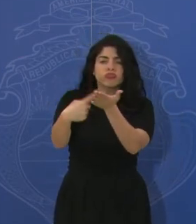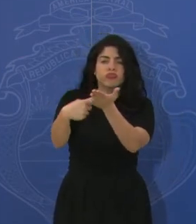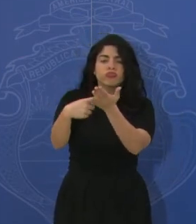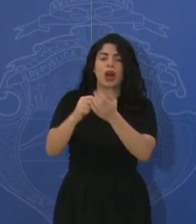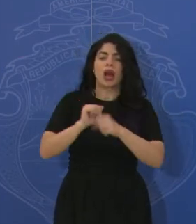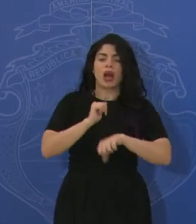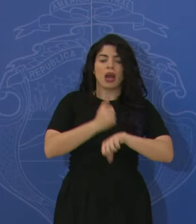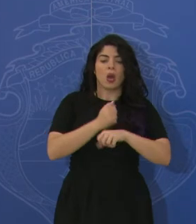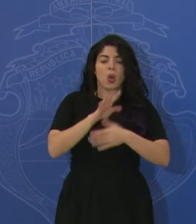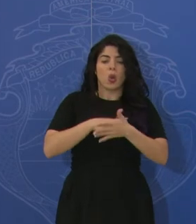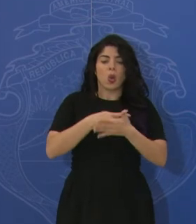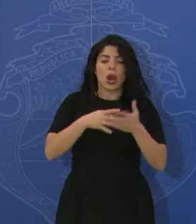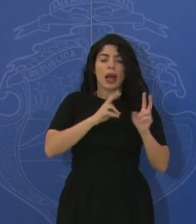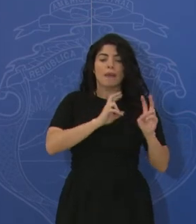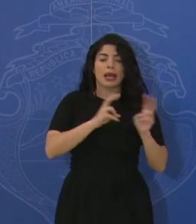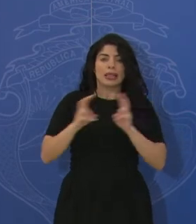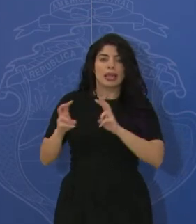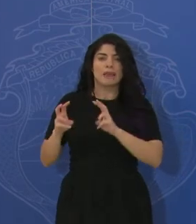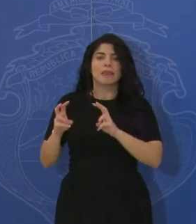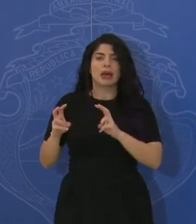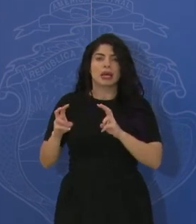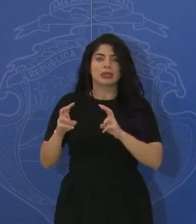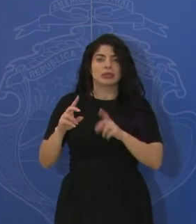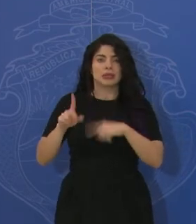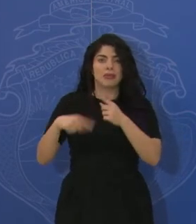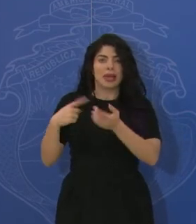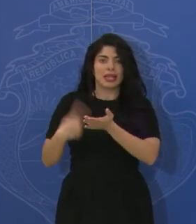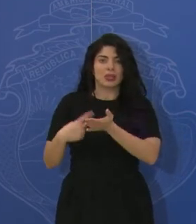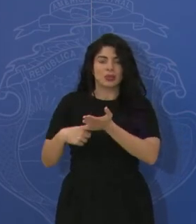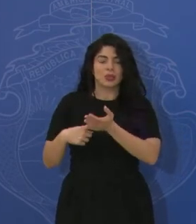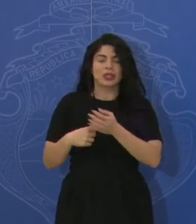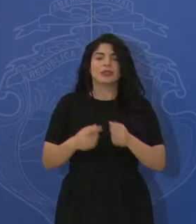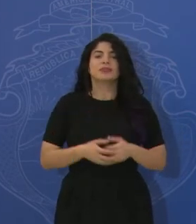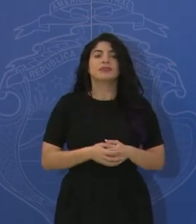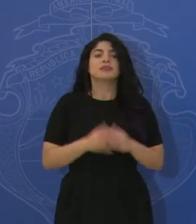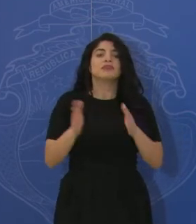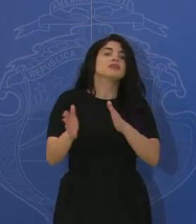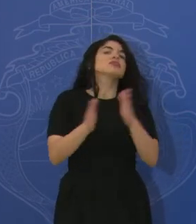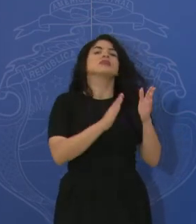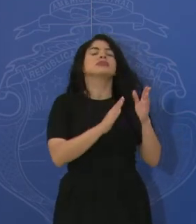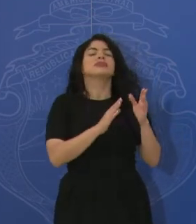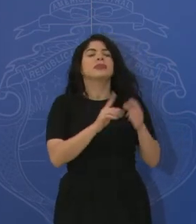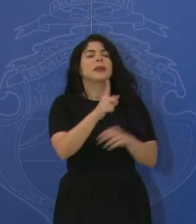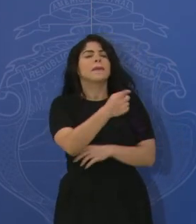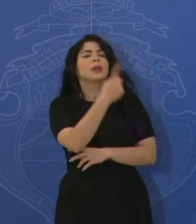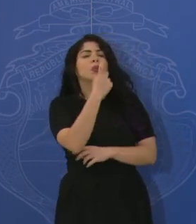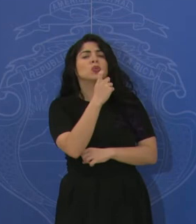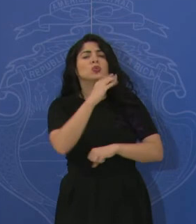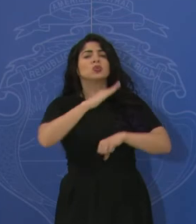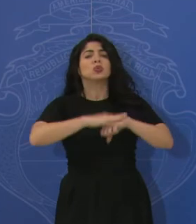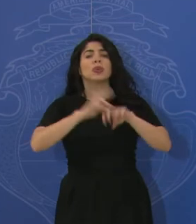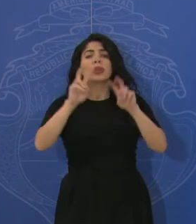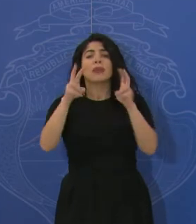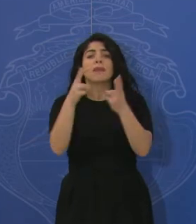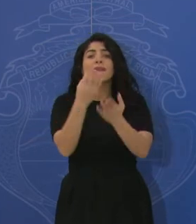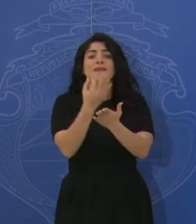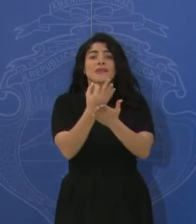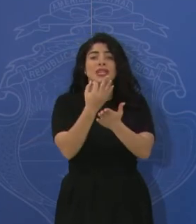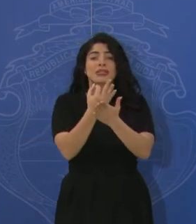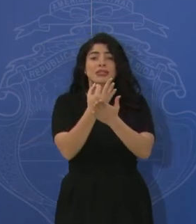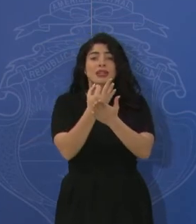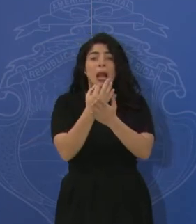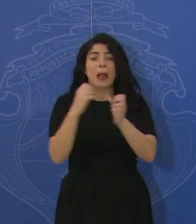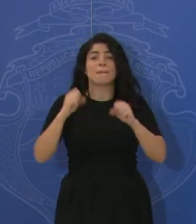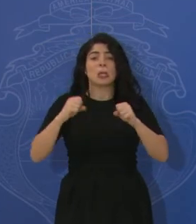y los temas específicos a tratar. Sobre la pregunta de los temas fiscales de alto